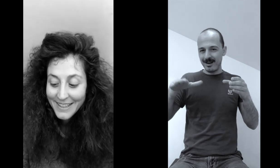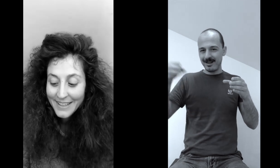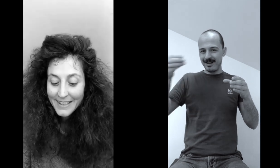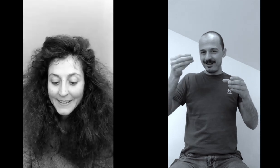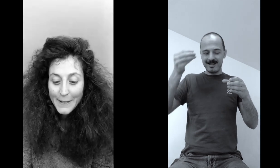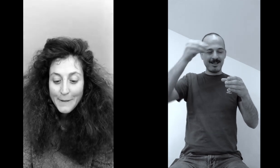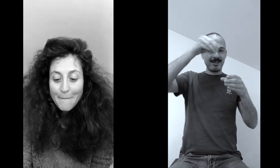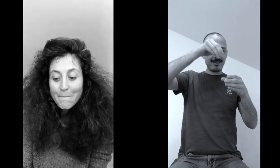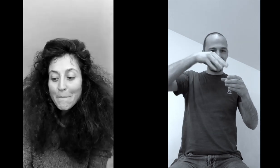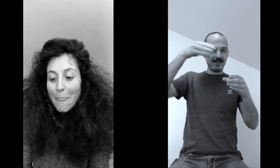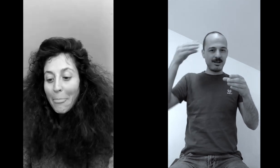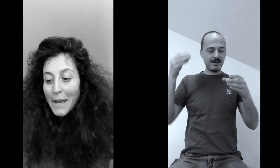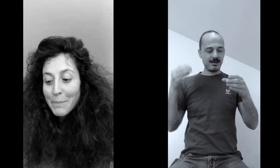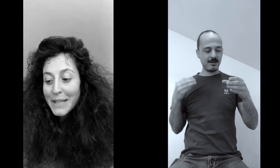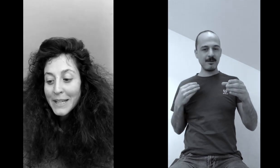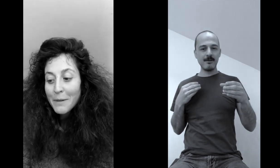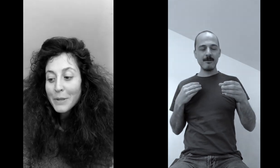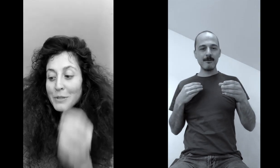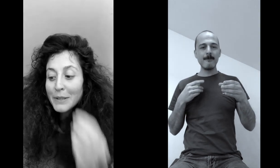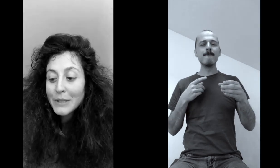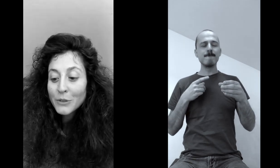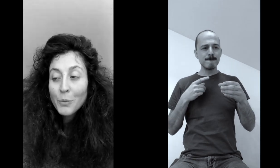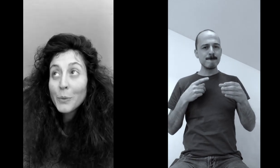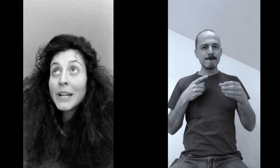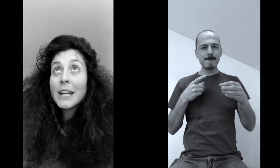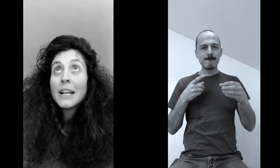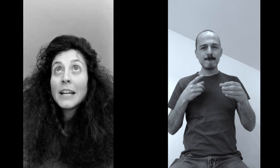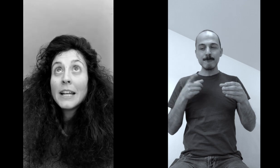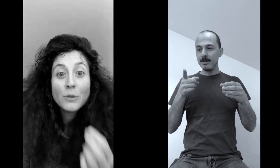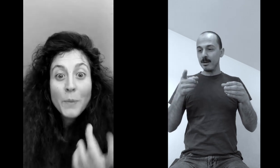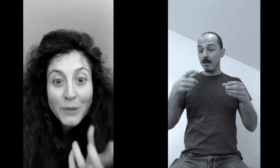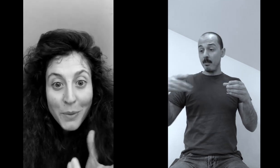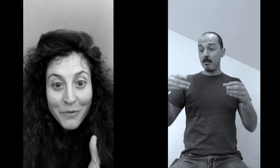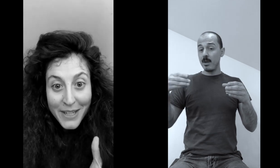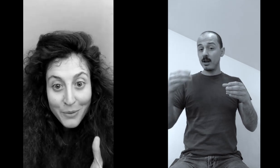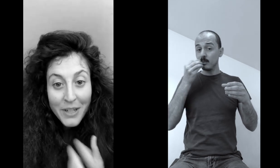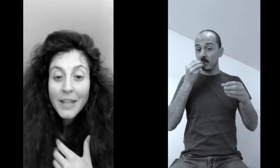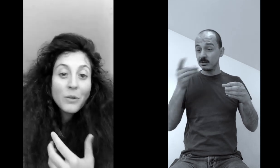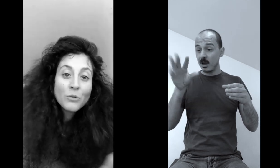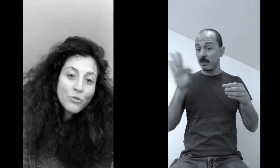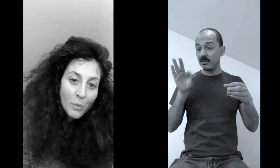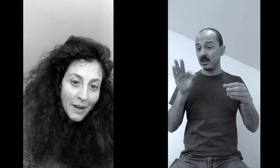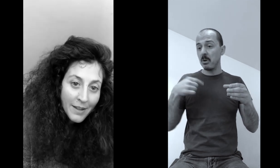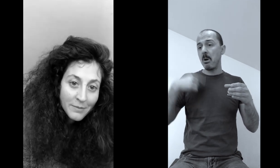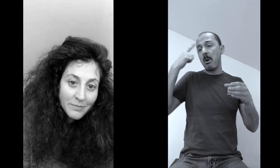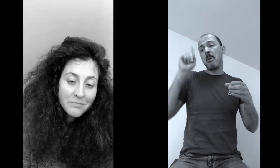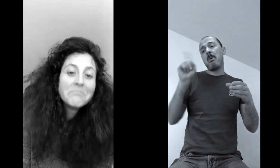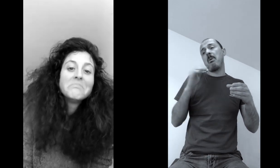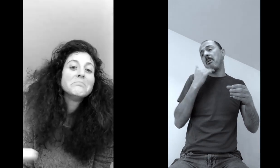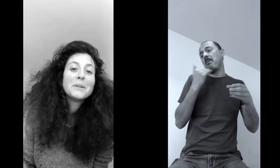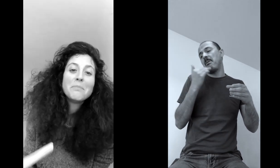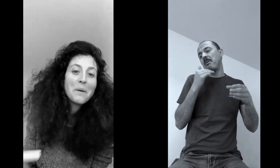e poi poi ci metto dentro pure il tuo piatto preferito che io non so qual è